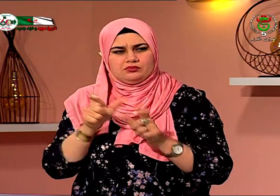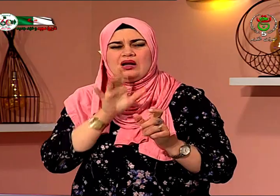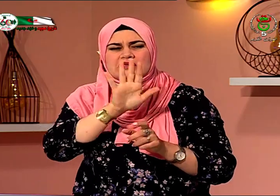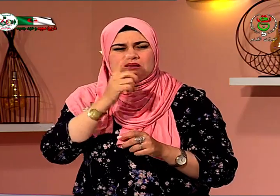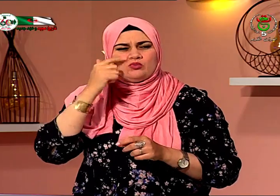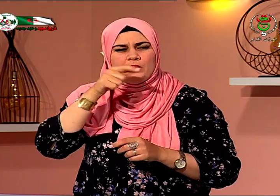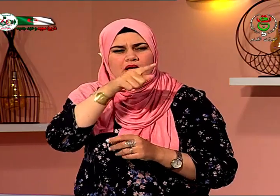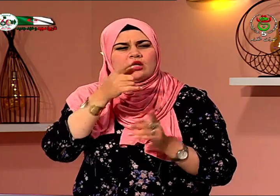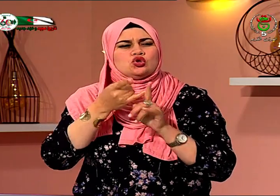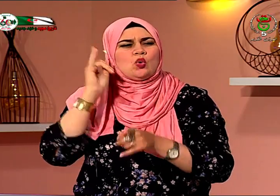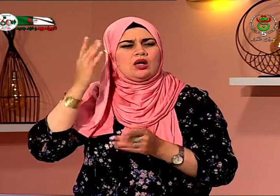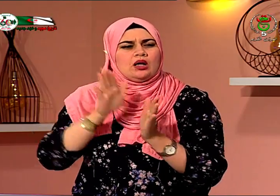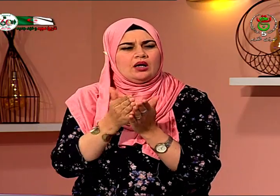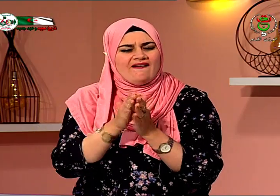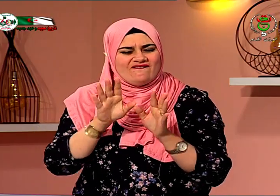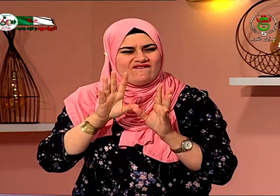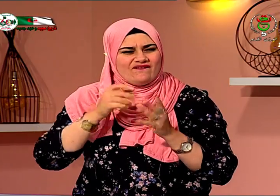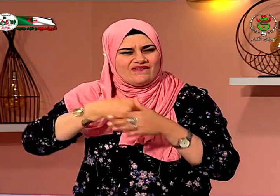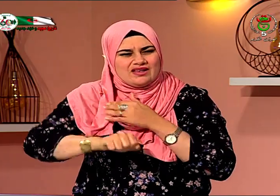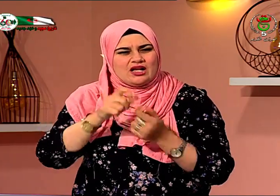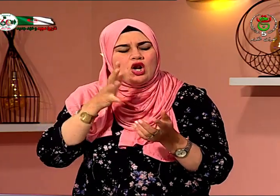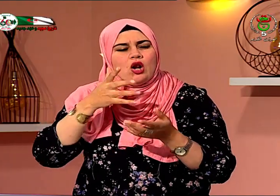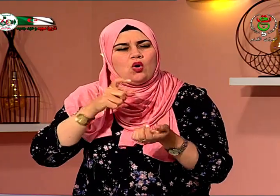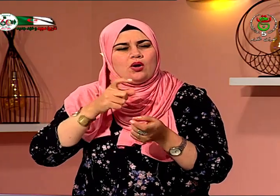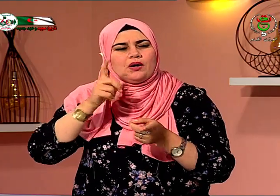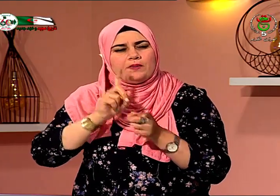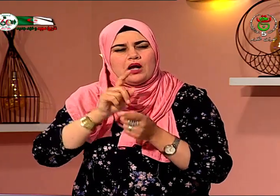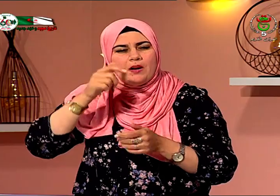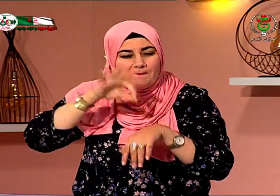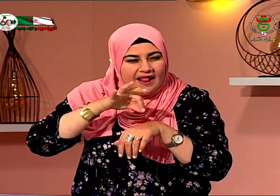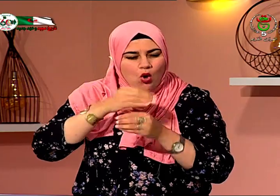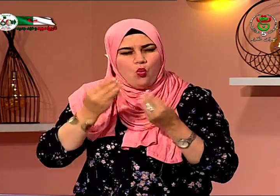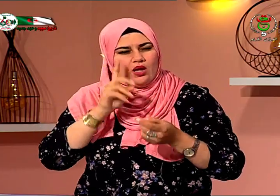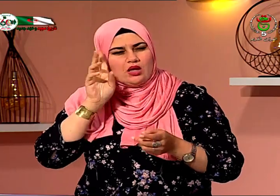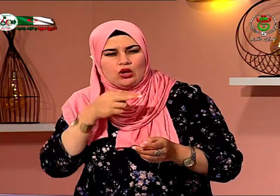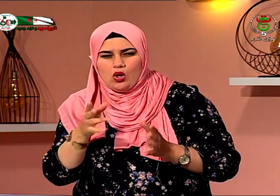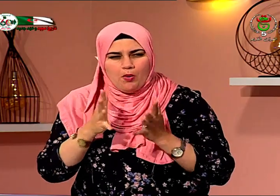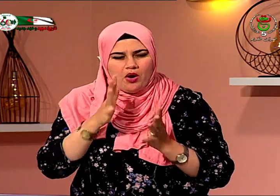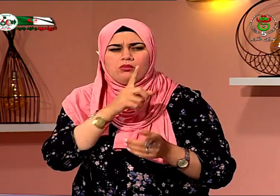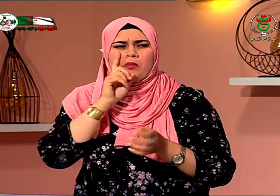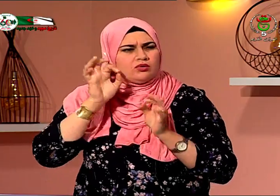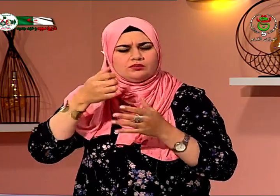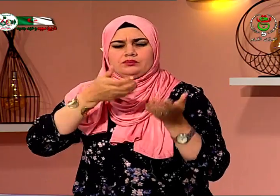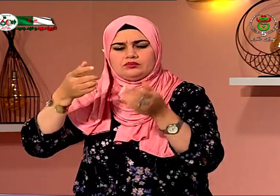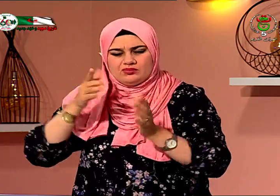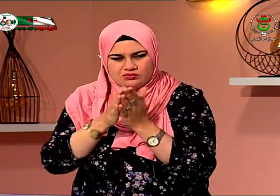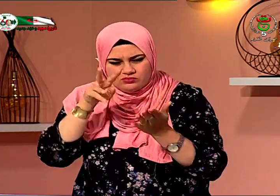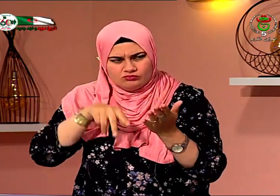بفحصي ويقوم نعم يقوم بفحصي ويقوم بفحص